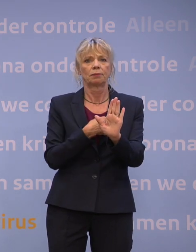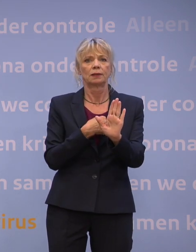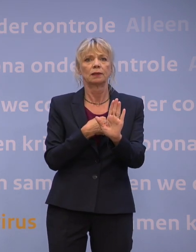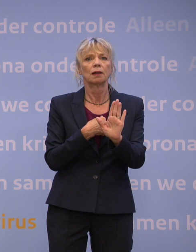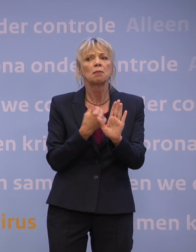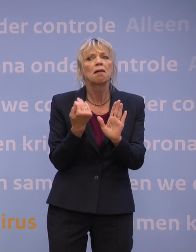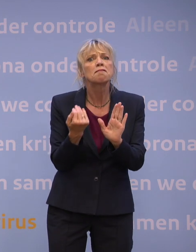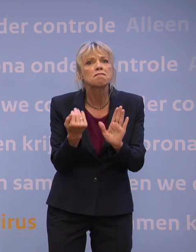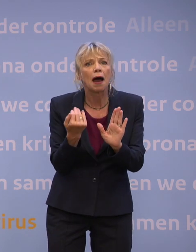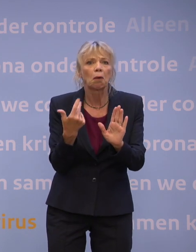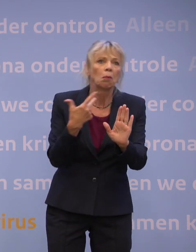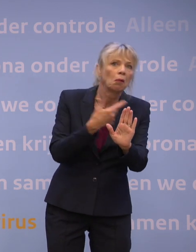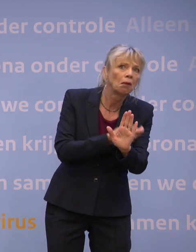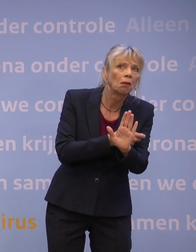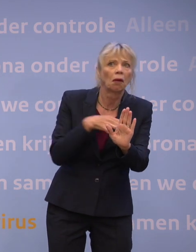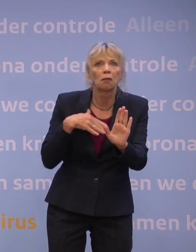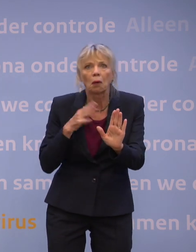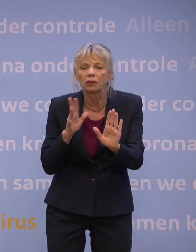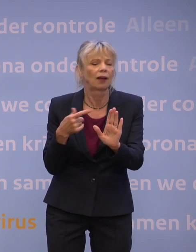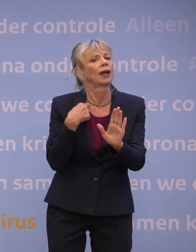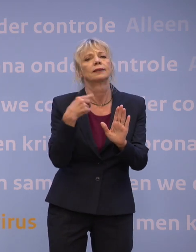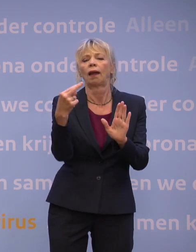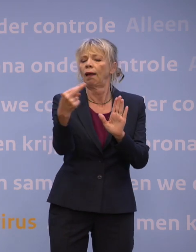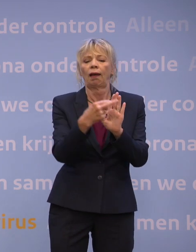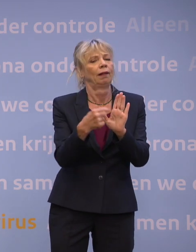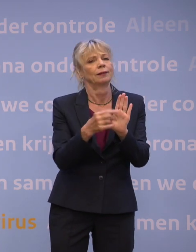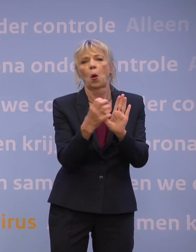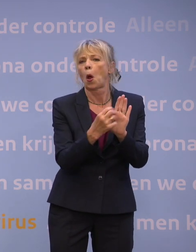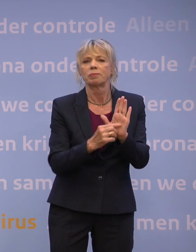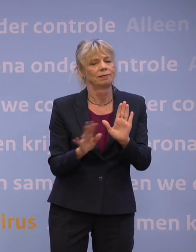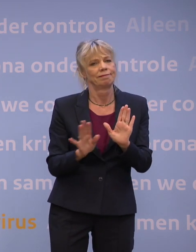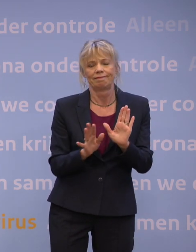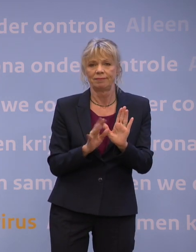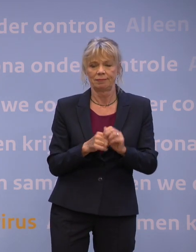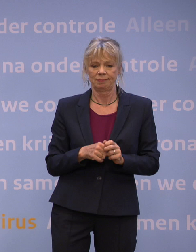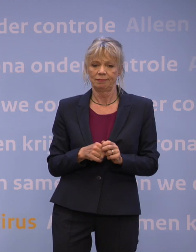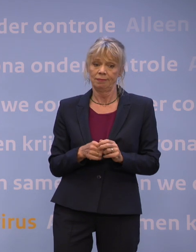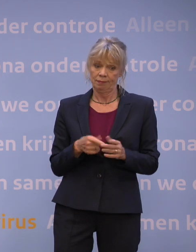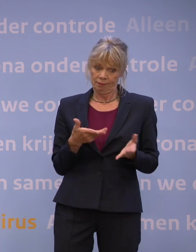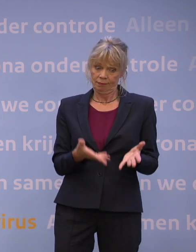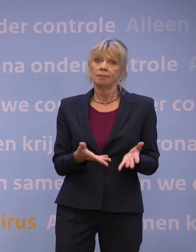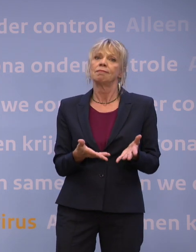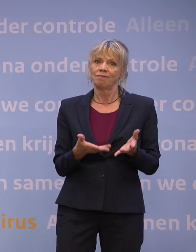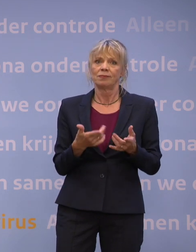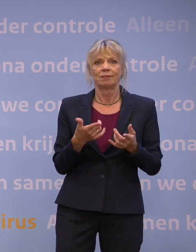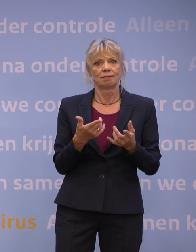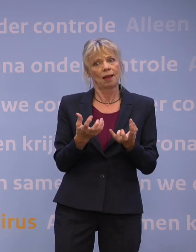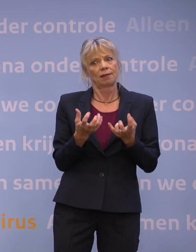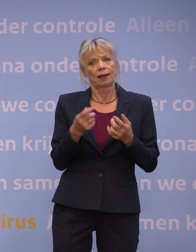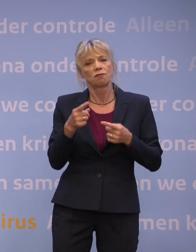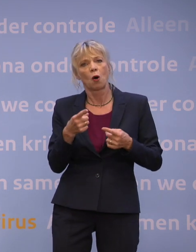Deze manier van werken zal waarschijnlijk vooral een aantrekkelijke optie zijn voor evenementen,